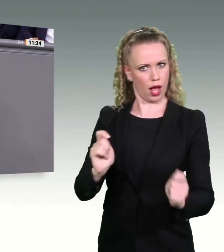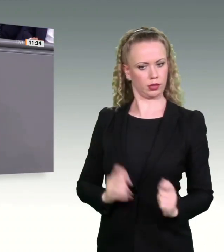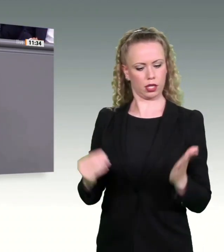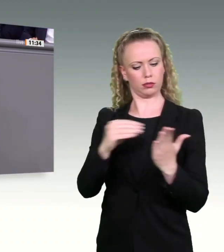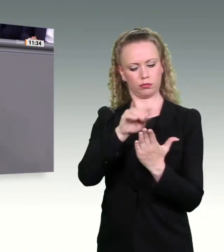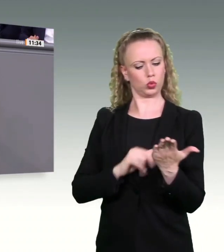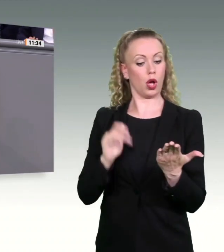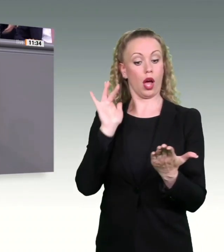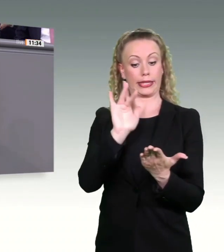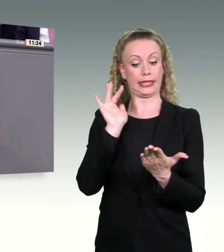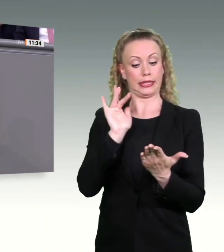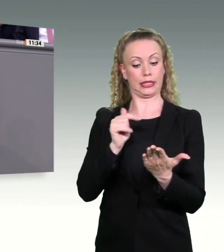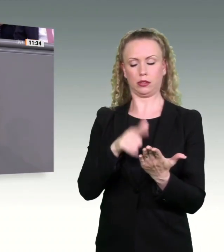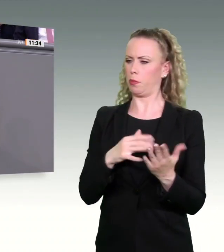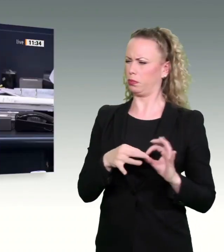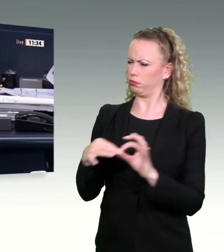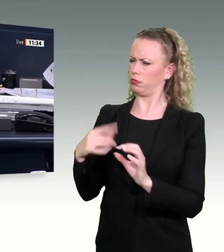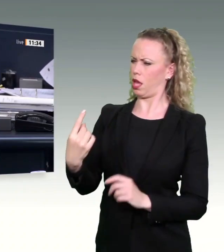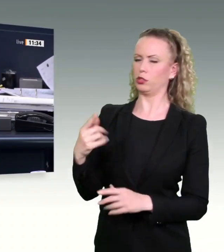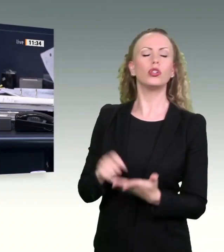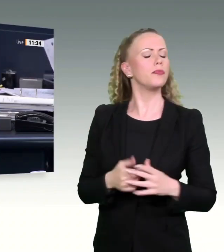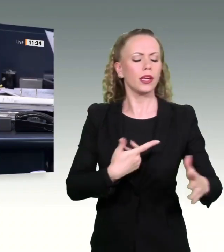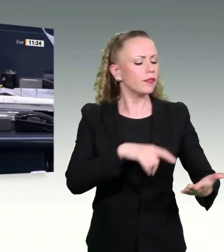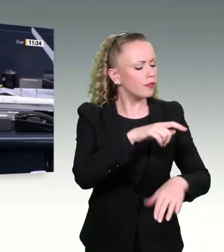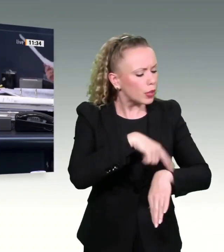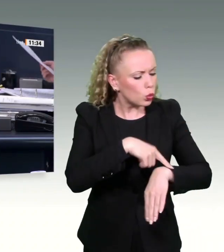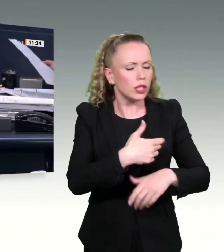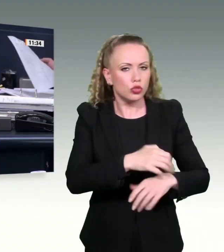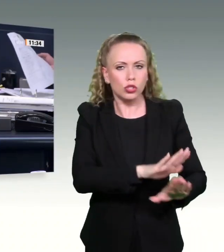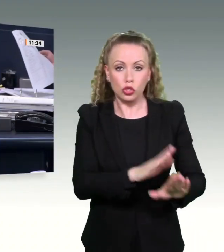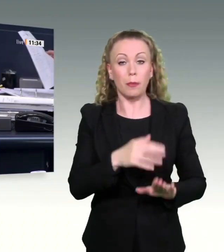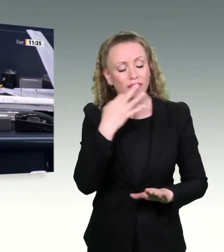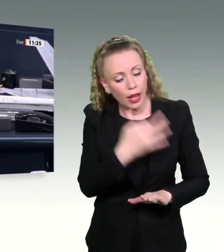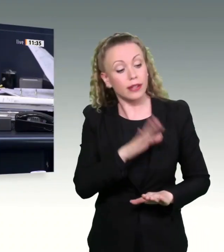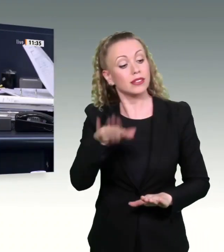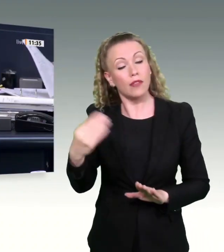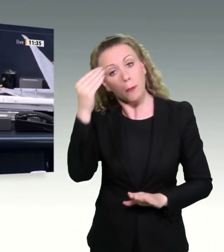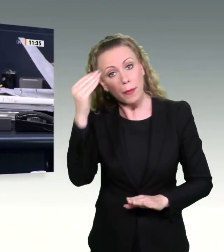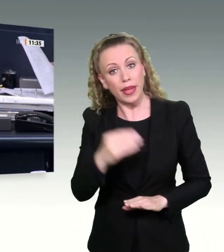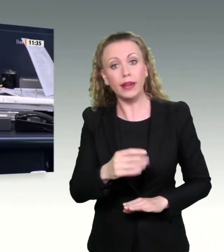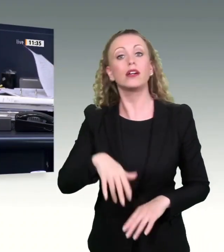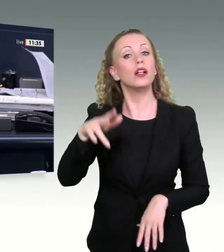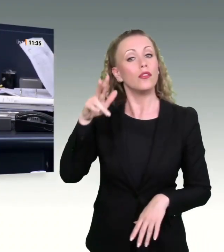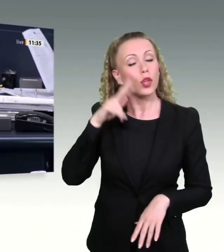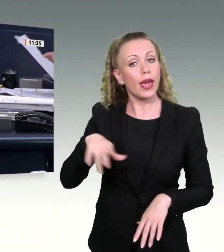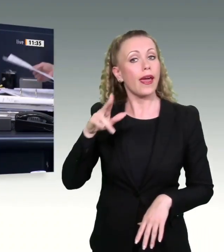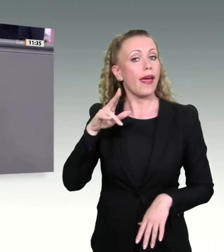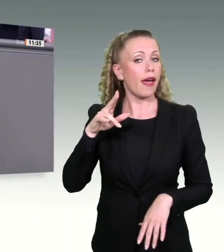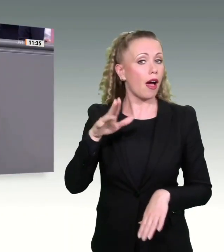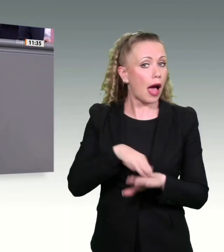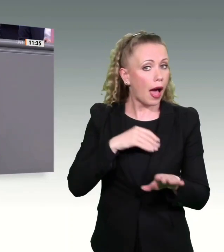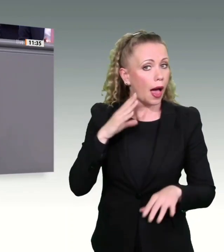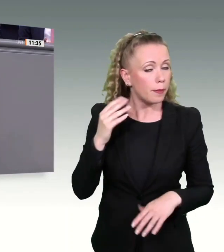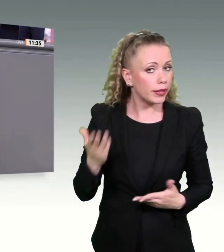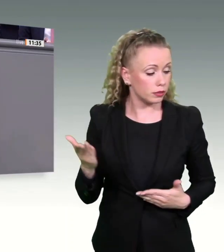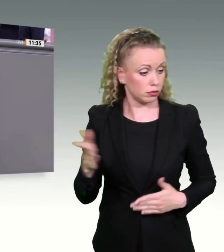Kollege Ernst, habe jetzt die Uhr angehalten und frage Sie, gestatten Sie eine Bemerkung oder Frage des Kollegen Heilmann. auf Andy zurück. Das kündige ich gleich an.